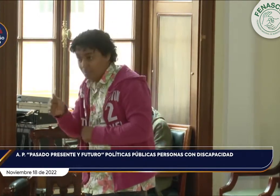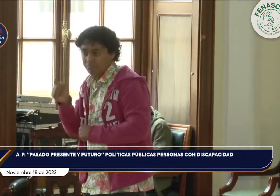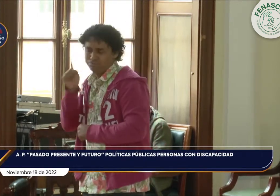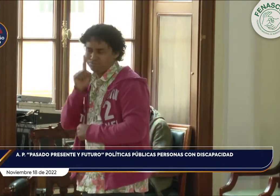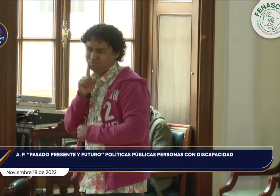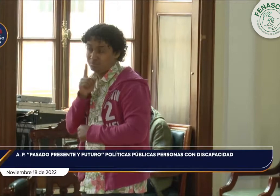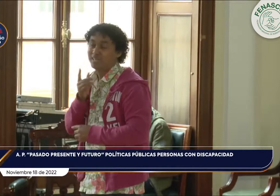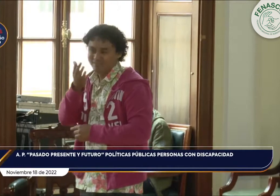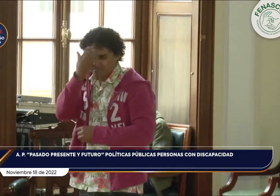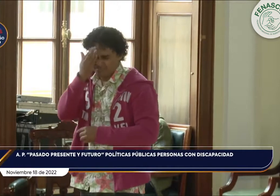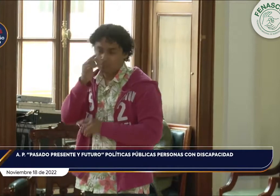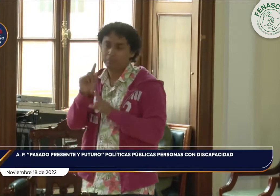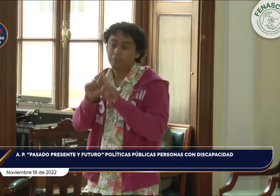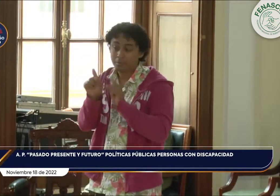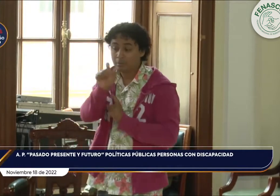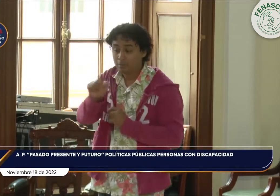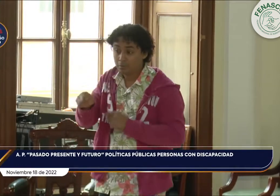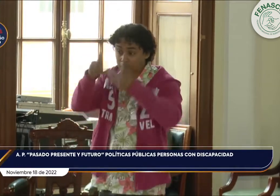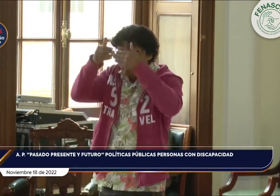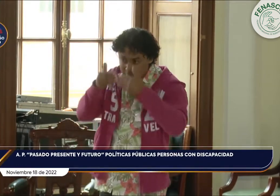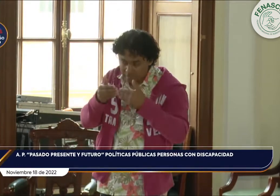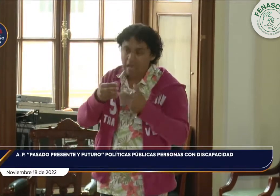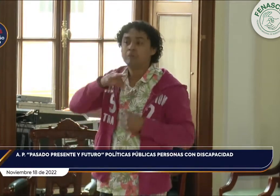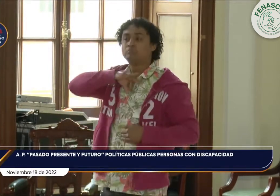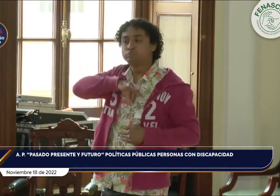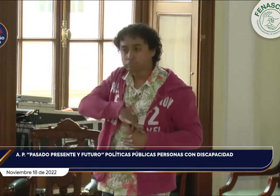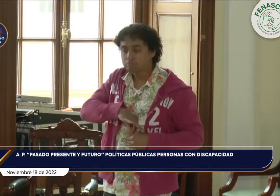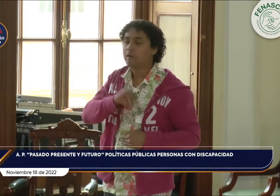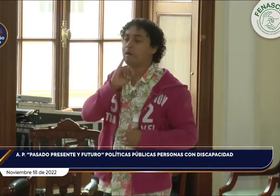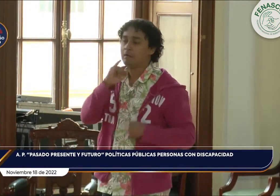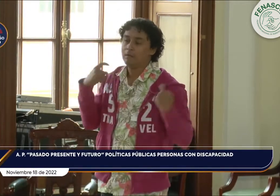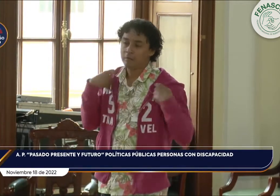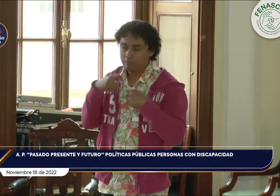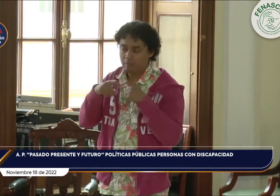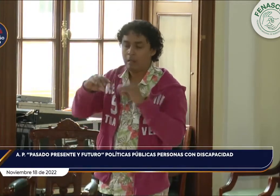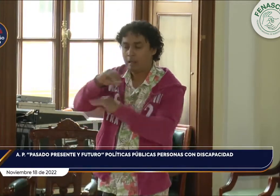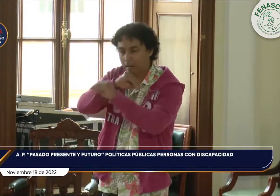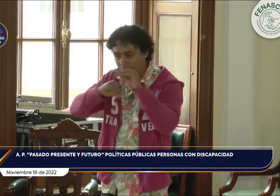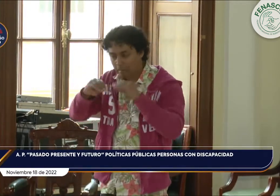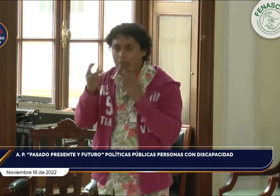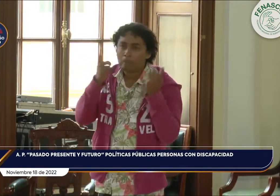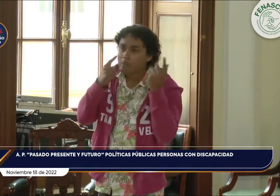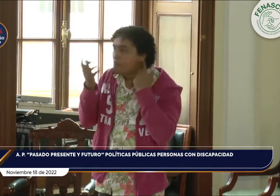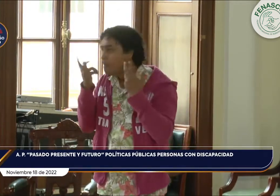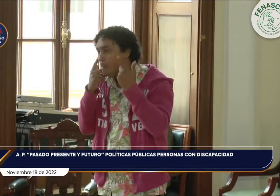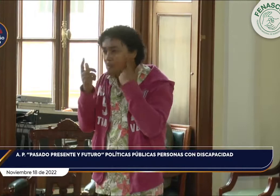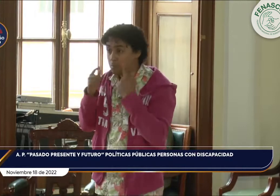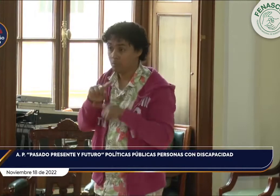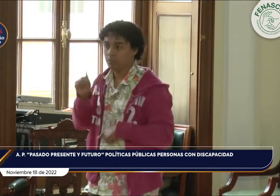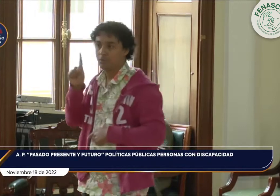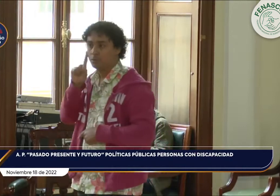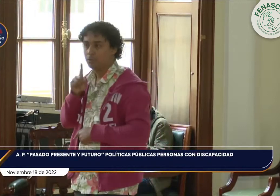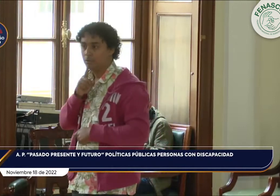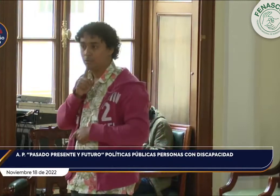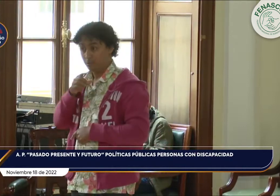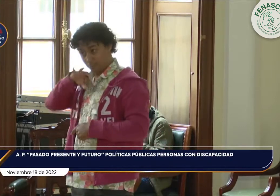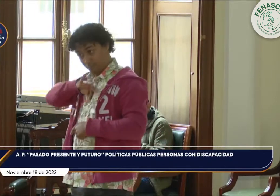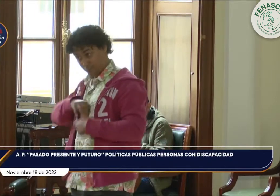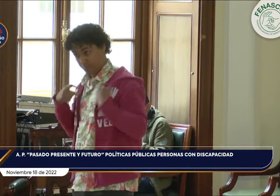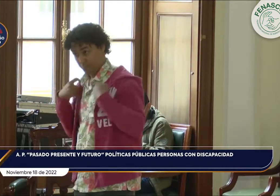aporte de los privados. Entonces, las personas con discapacidad, digamos que tienen un proceso para aprender un